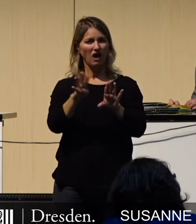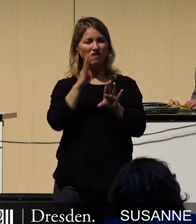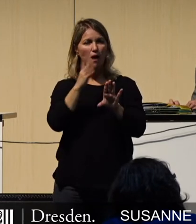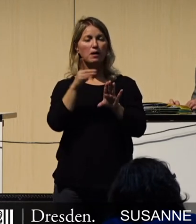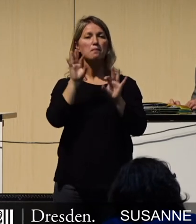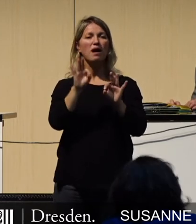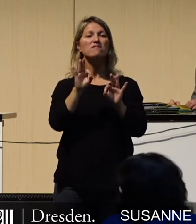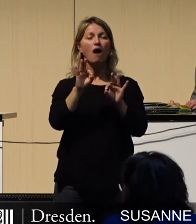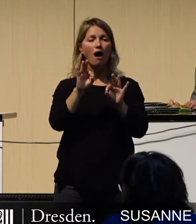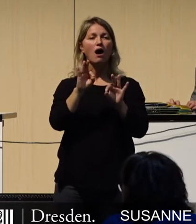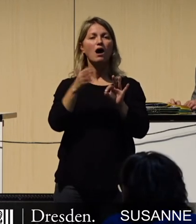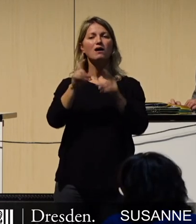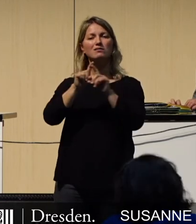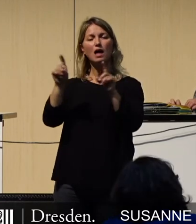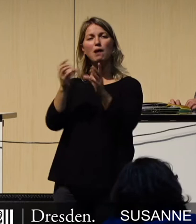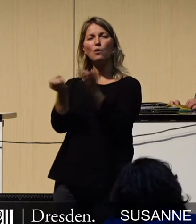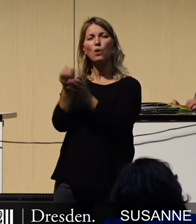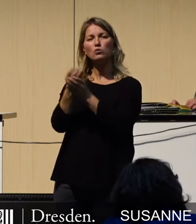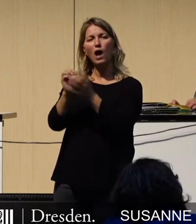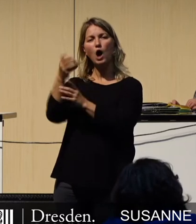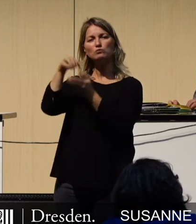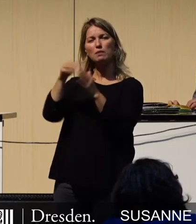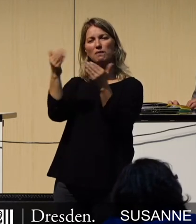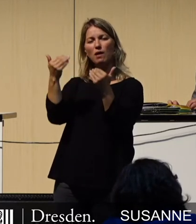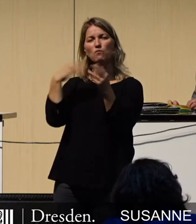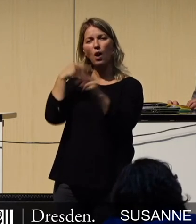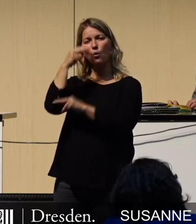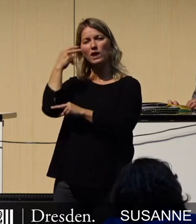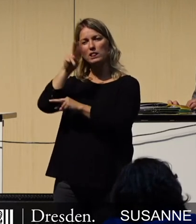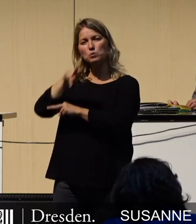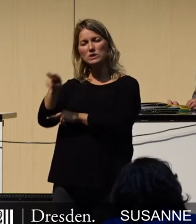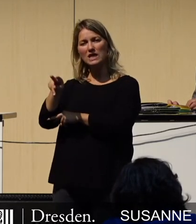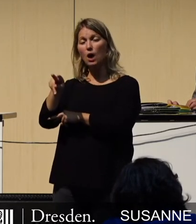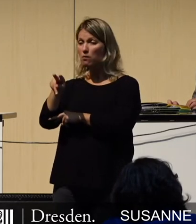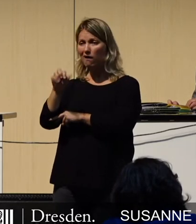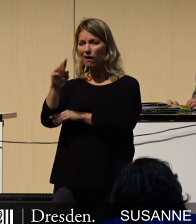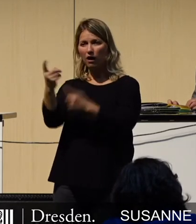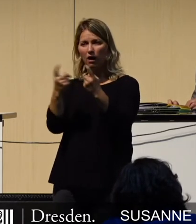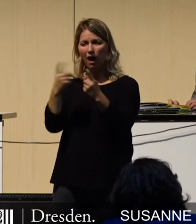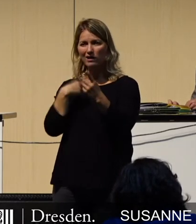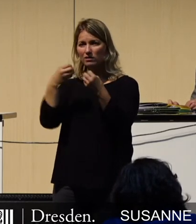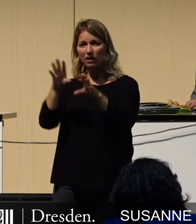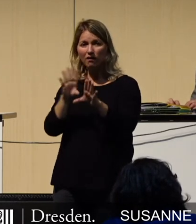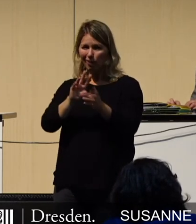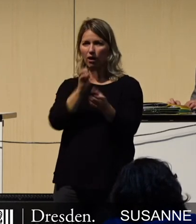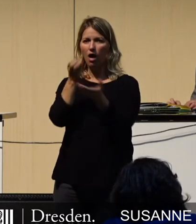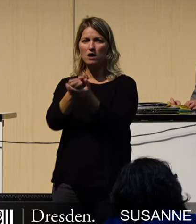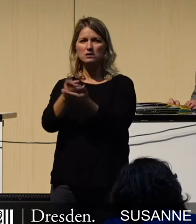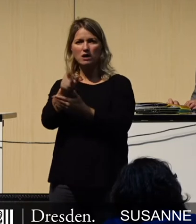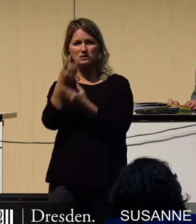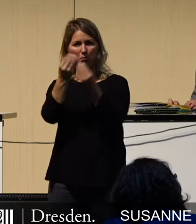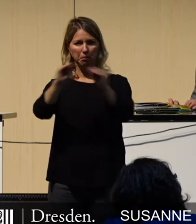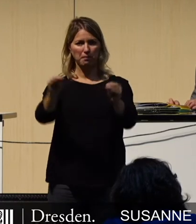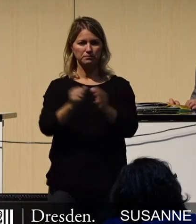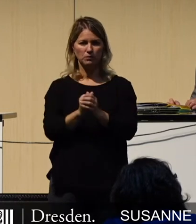Kulturhauptstadtbewerbung im Hygienemuseum, bei der wesentliche Akteure gar nicht anwesend gewesen sind? Oder meint er vielleicht die